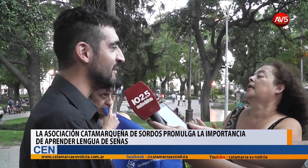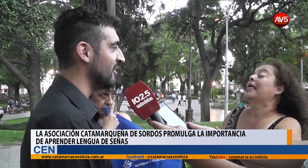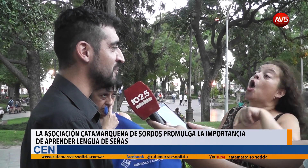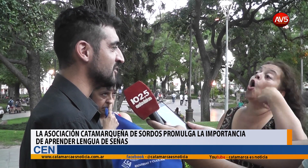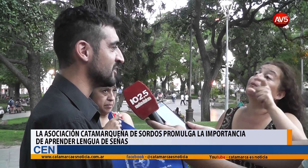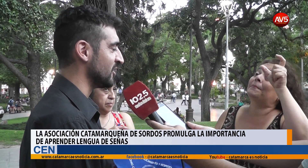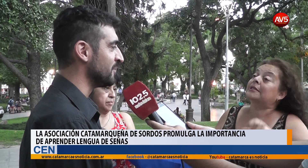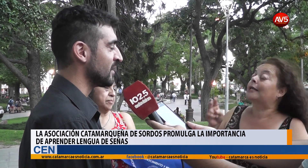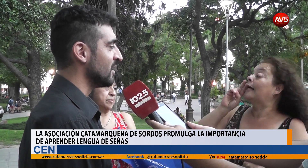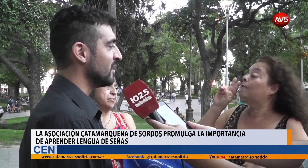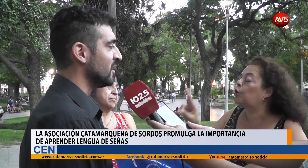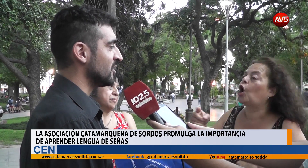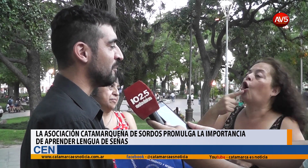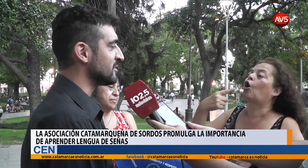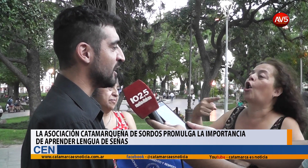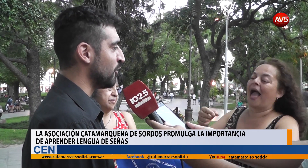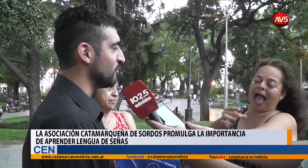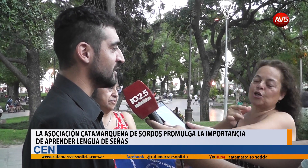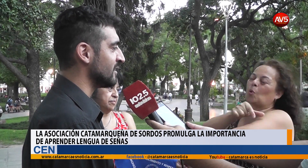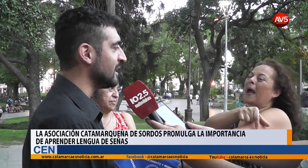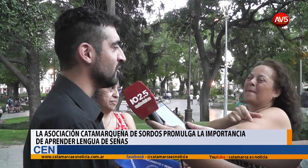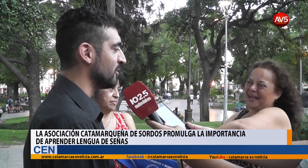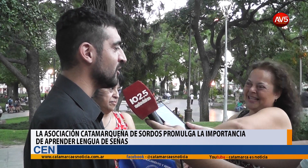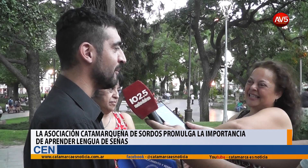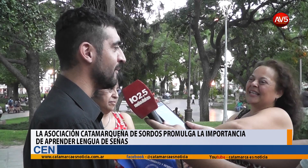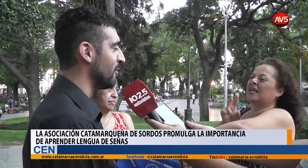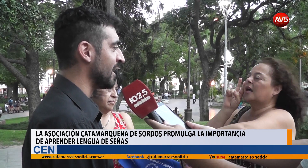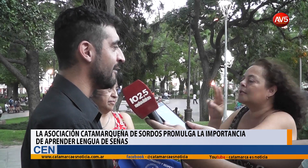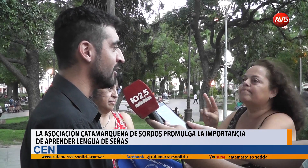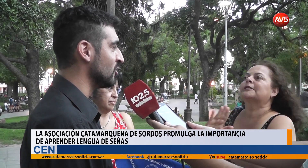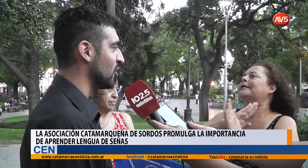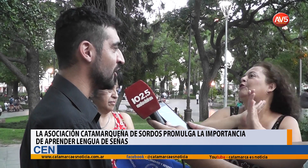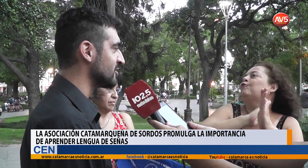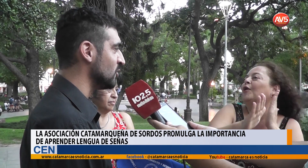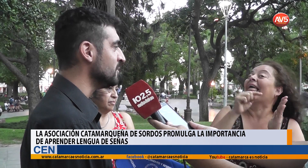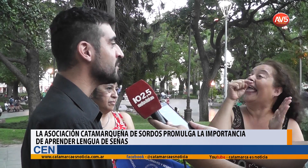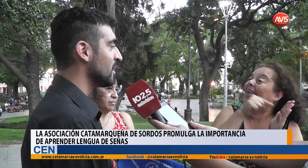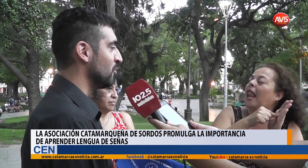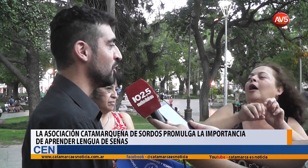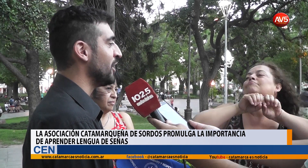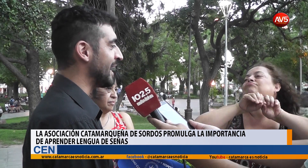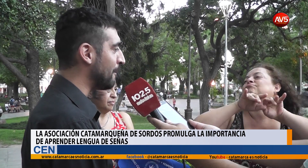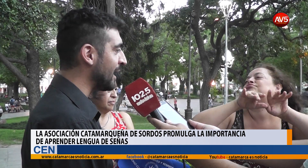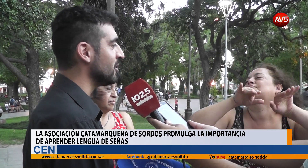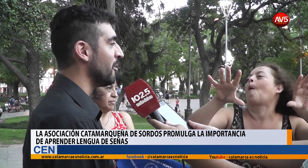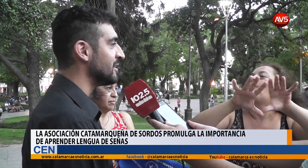manos a las personas sordas. Otras personas que fueron testigos, que vieron que los marcaban con el color azul, pudieron escapar y obviamente